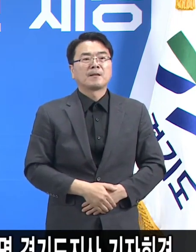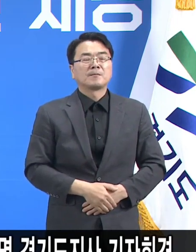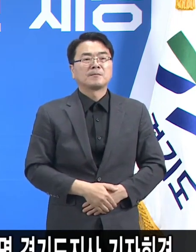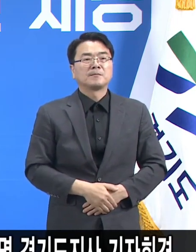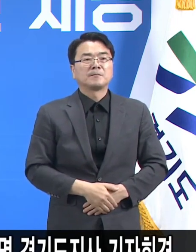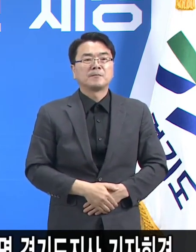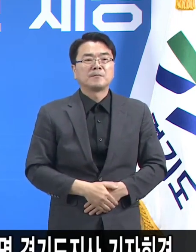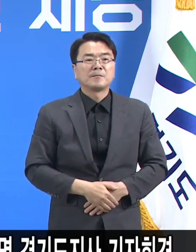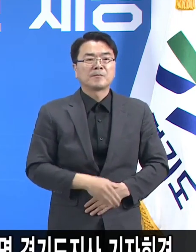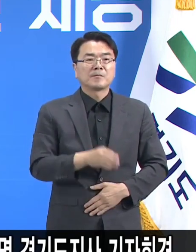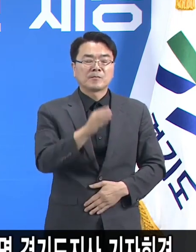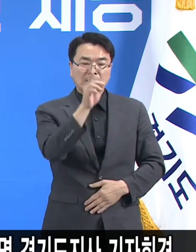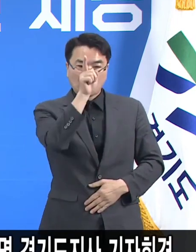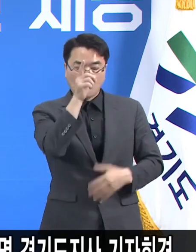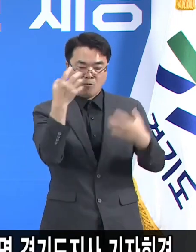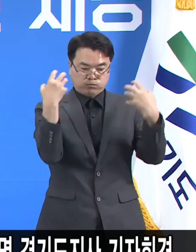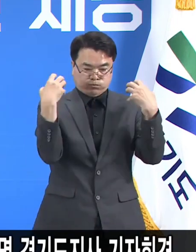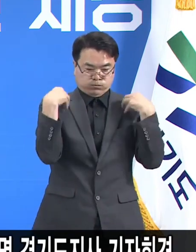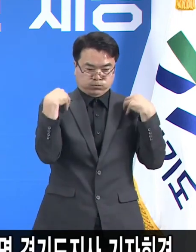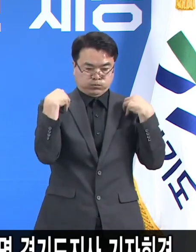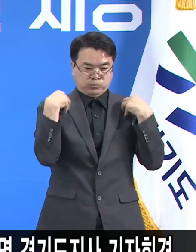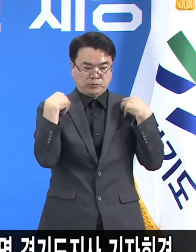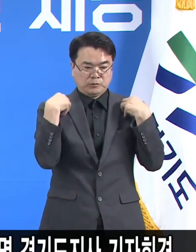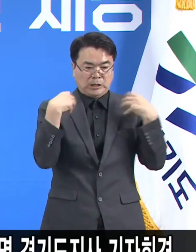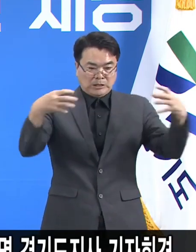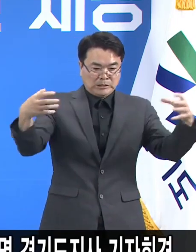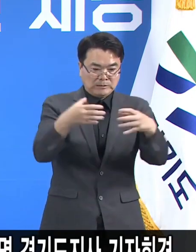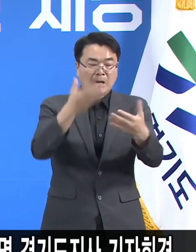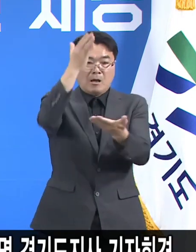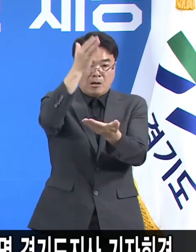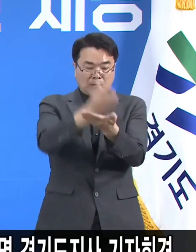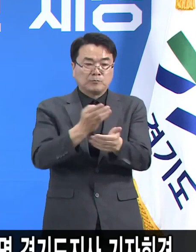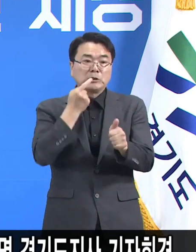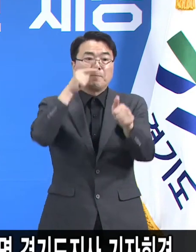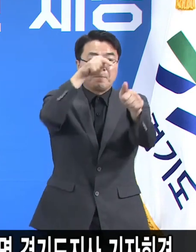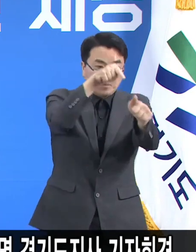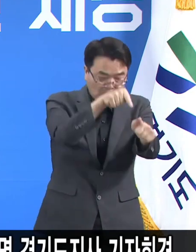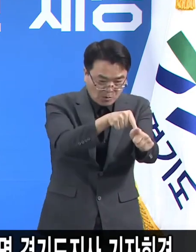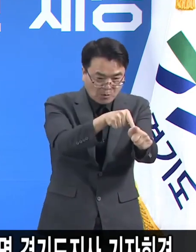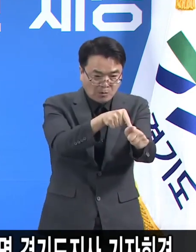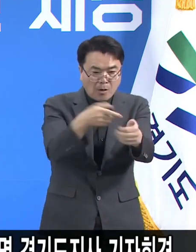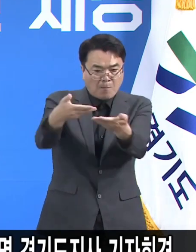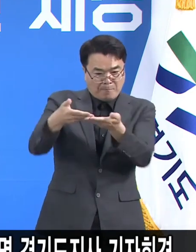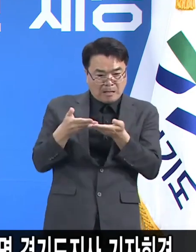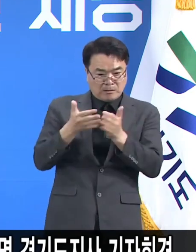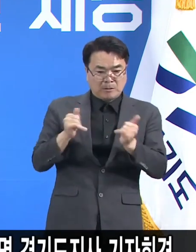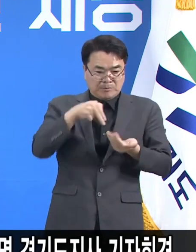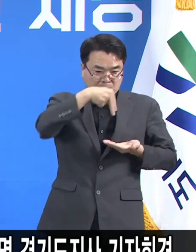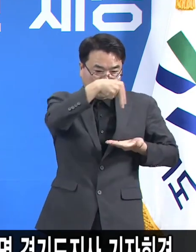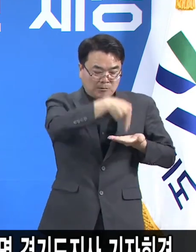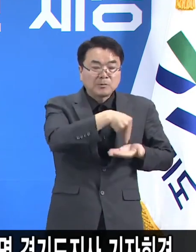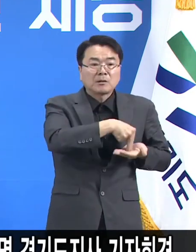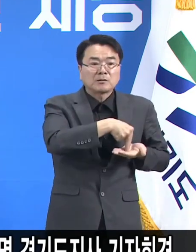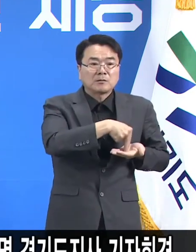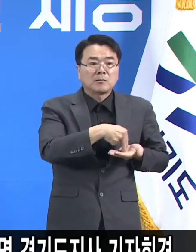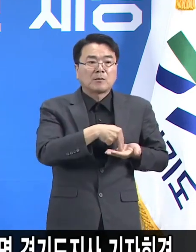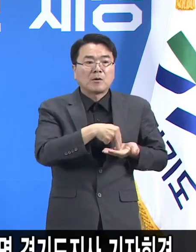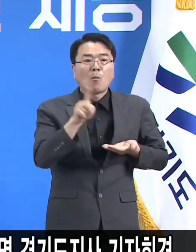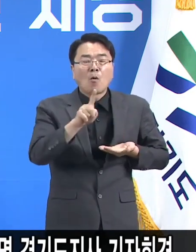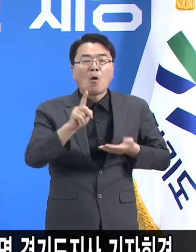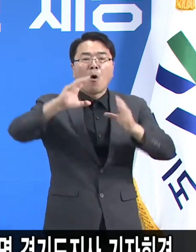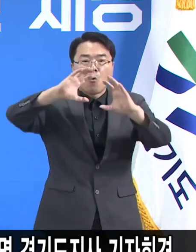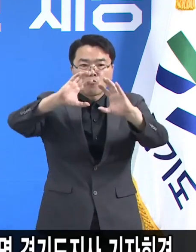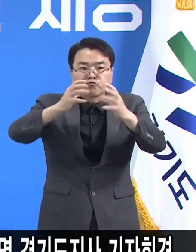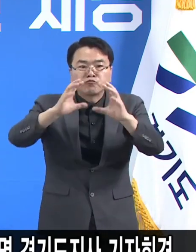정부의 집합금지명령에 직접 대상자가 되었던 경우는 국가가 방역 정책의 필요성에 의해서